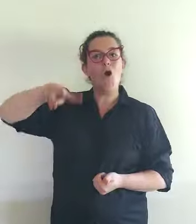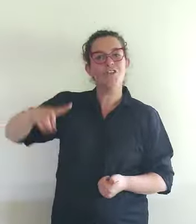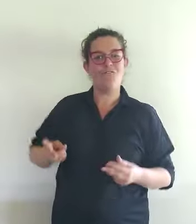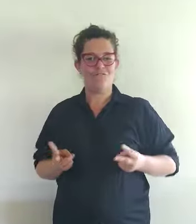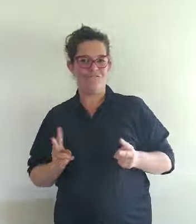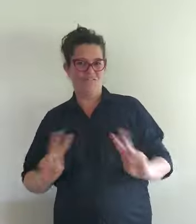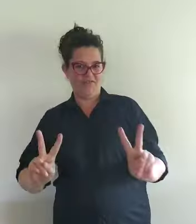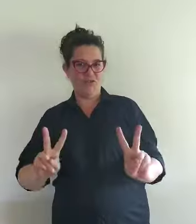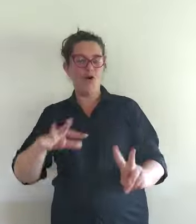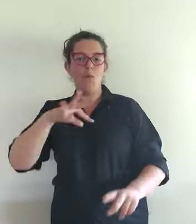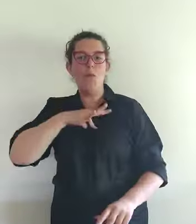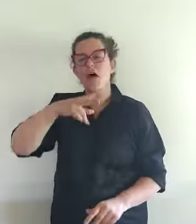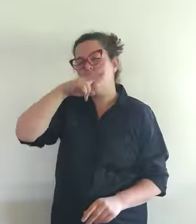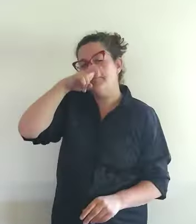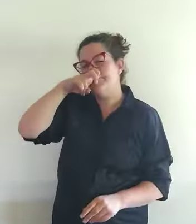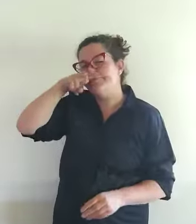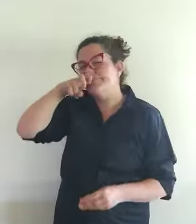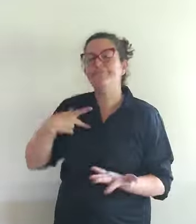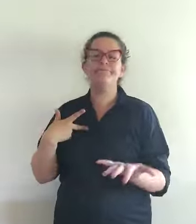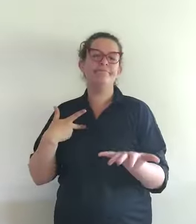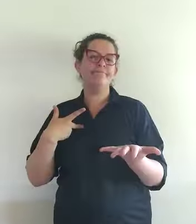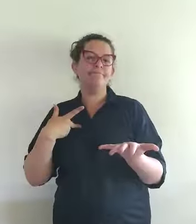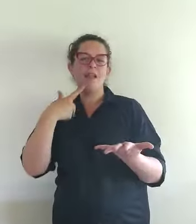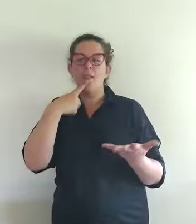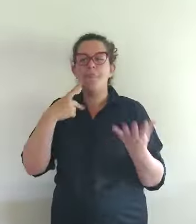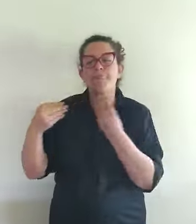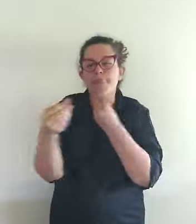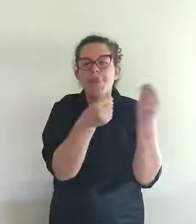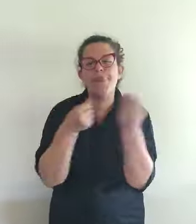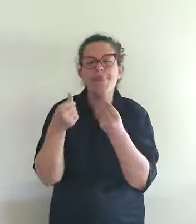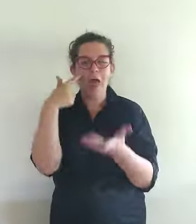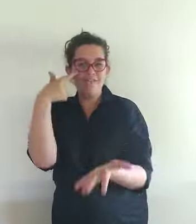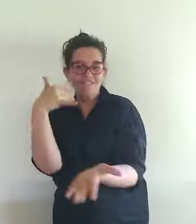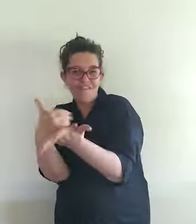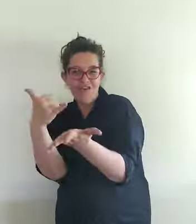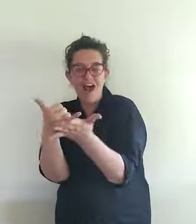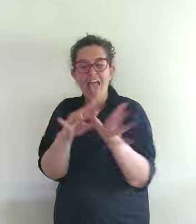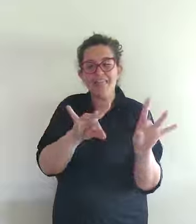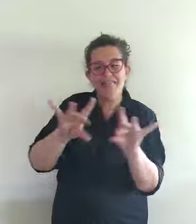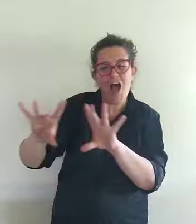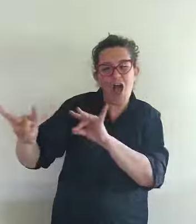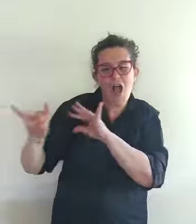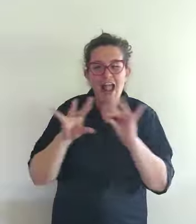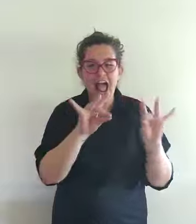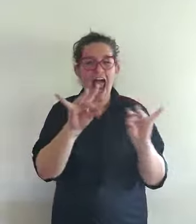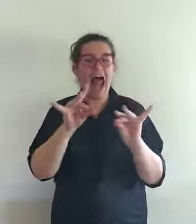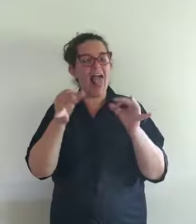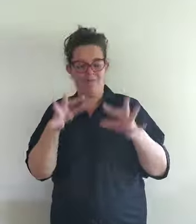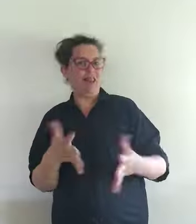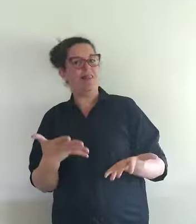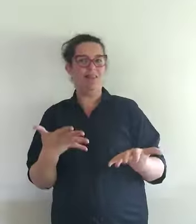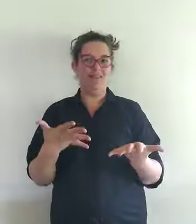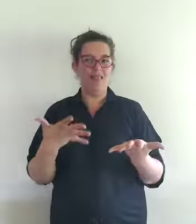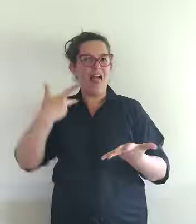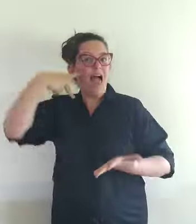saborear, oír y tocar. En definitiva, experimentar y sentir viajando